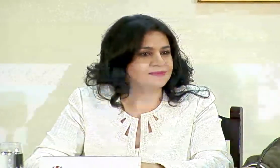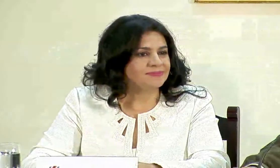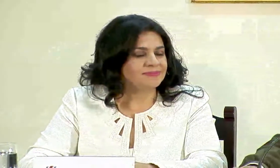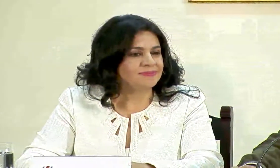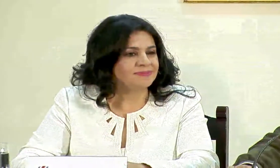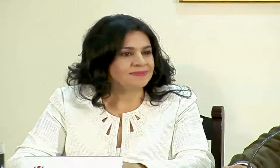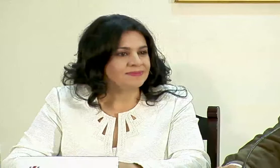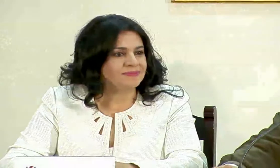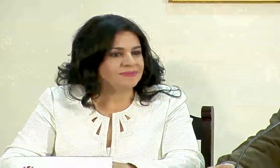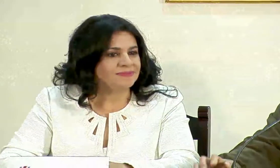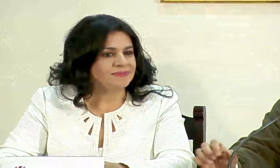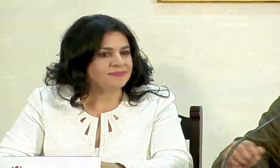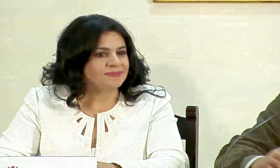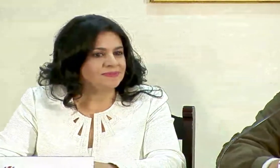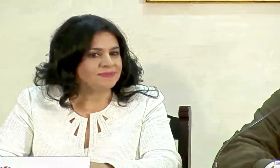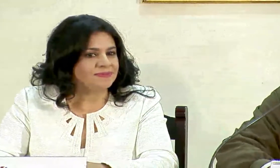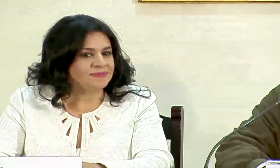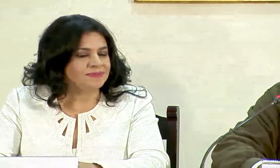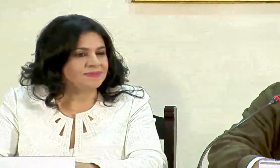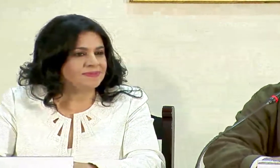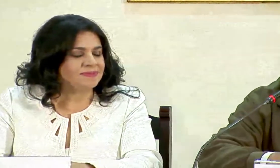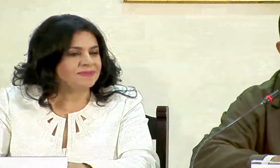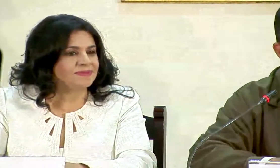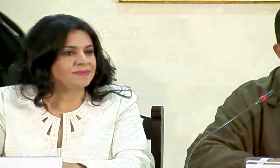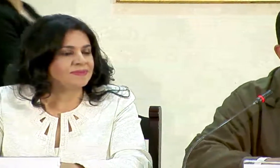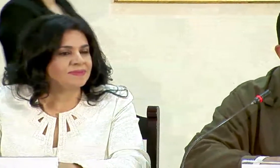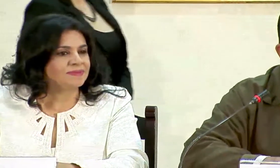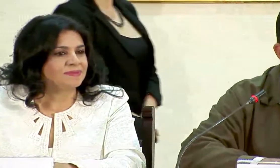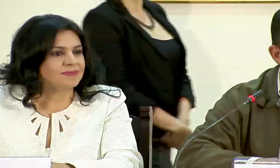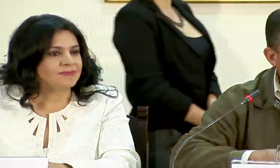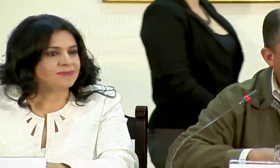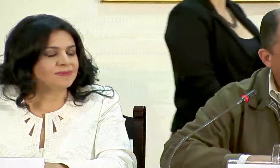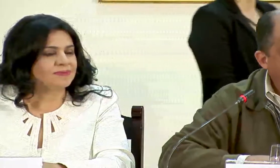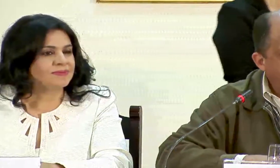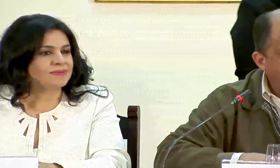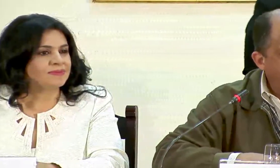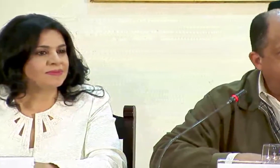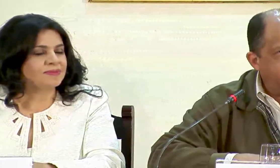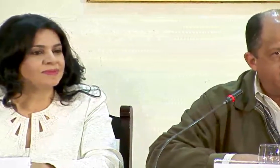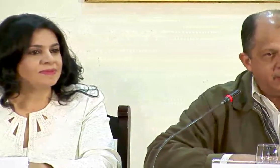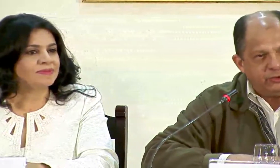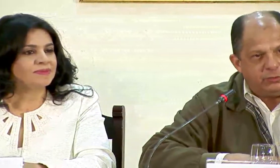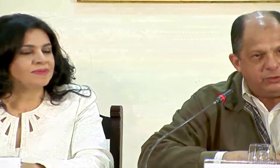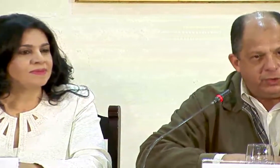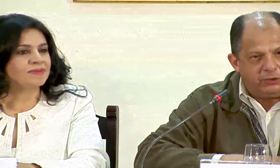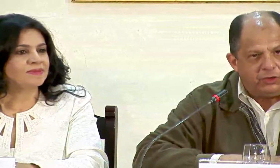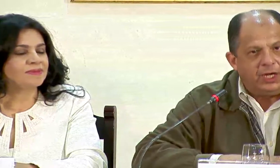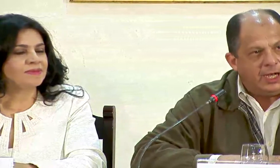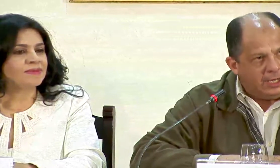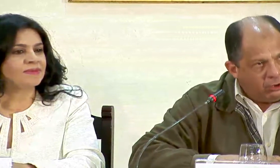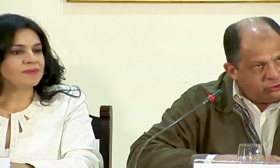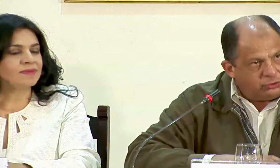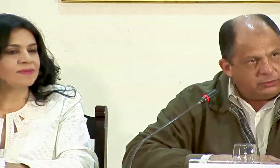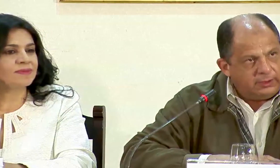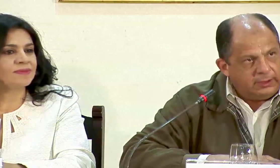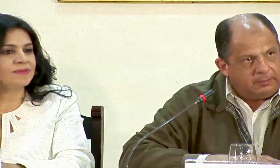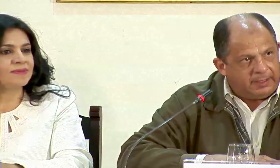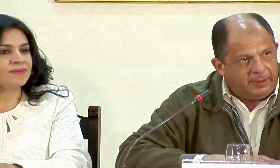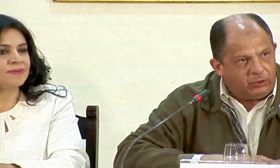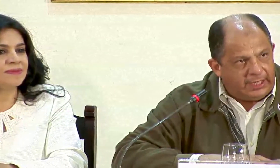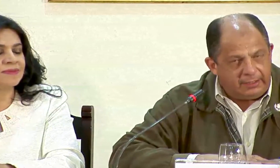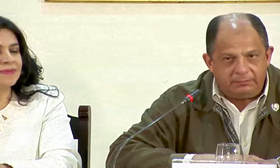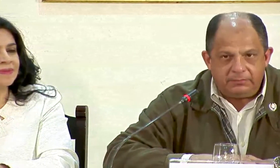Muchas gracias, don Carlos. Lo que le he dado a la señora ministra es un pase para que vaya de un equipo de primera división muy bueno a otro